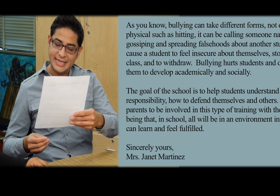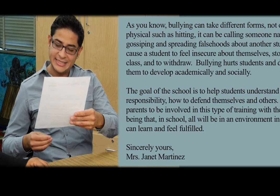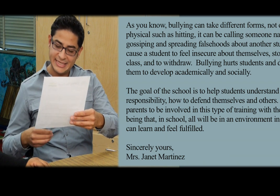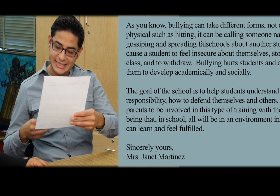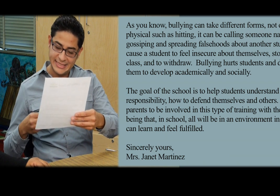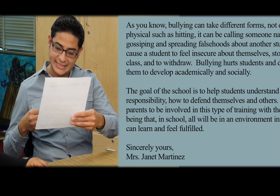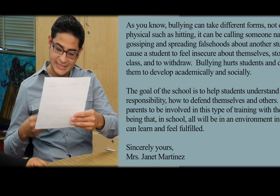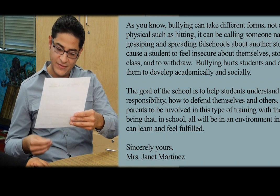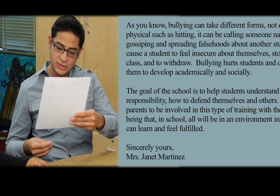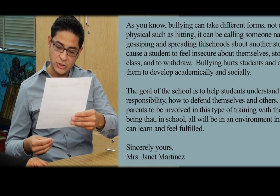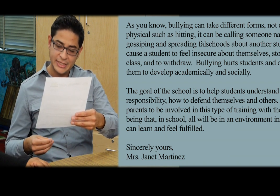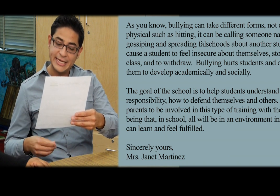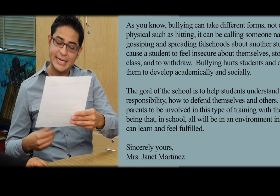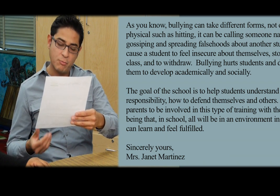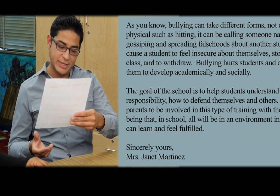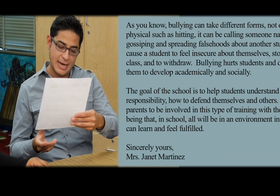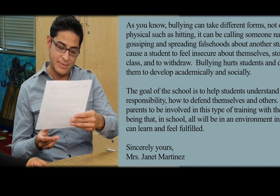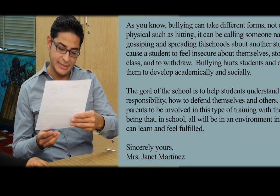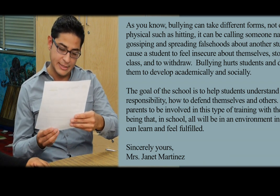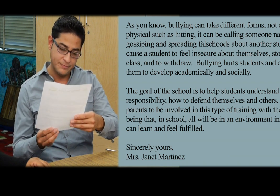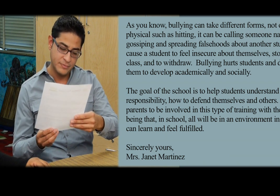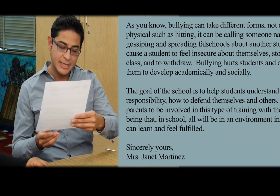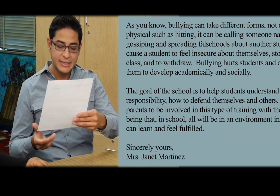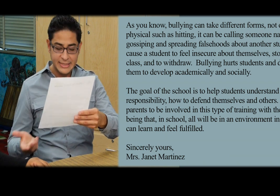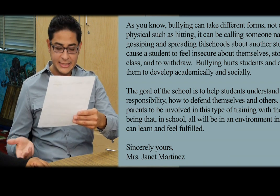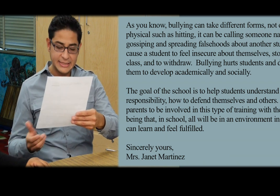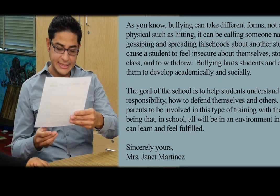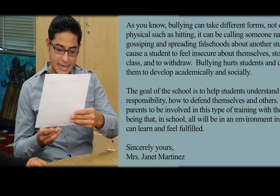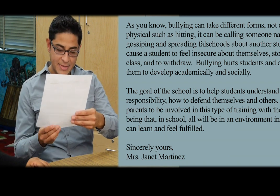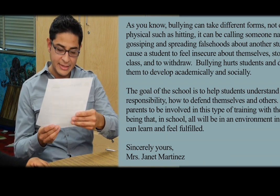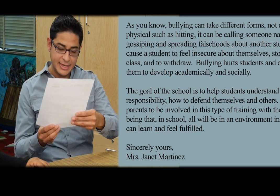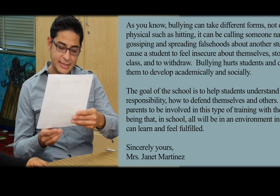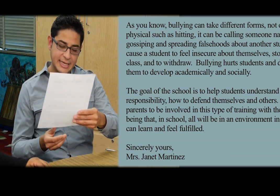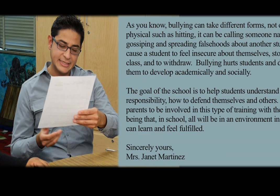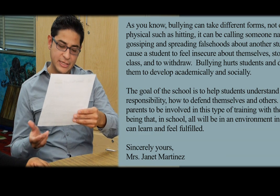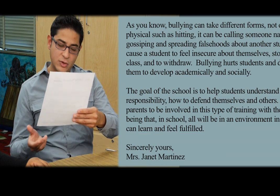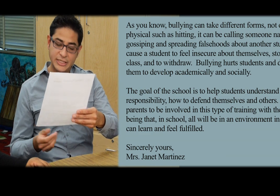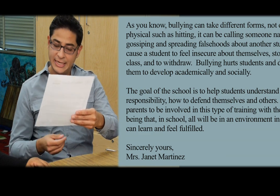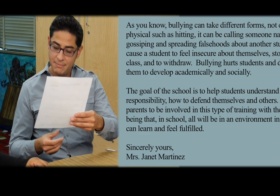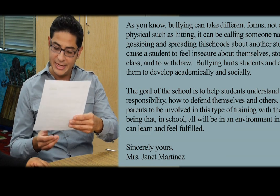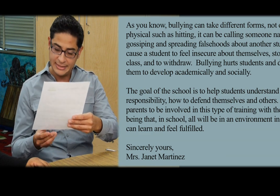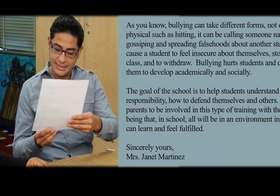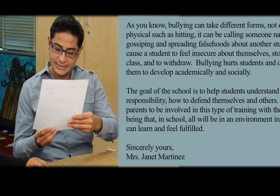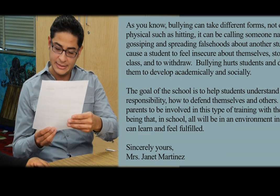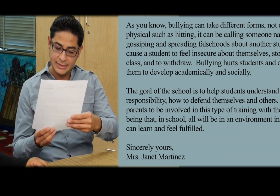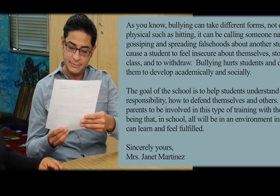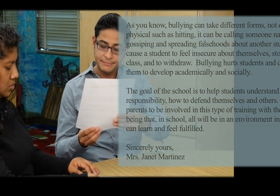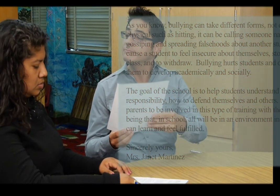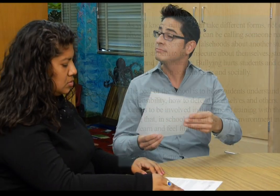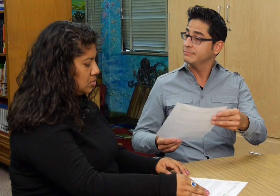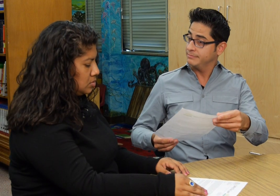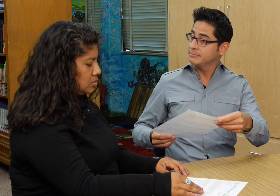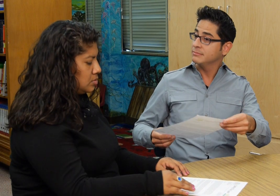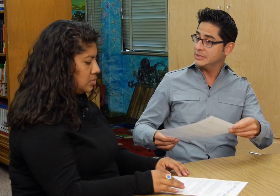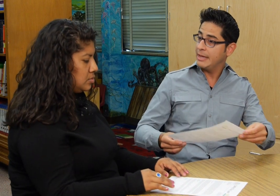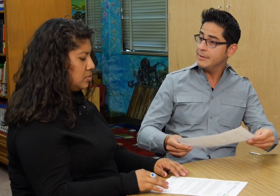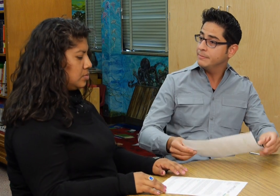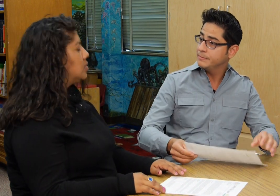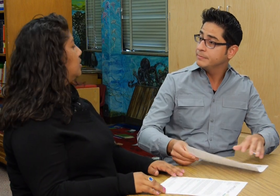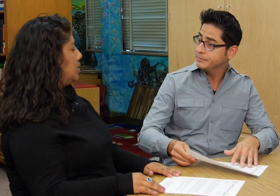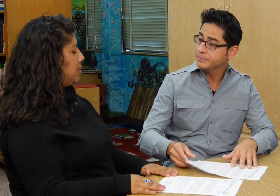ambiente en el que se sientan satisfechos en el que puedan aprender dice sinceramente de la señora janet martínez